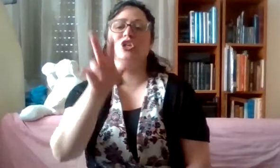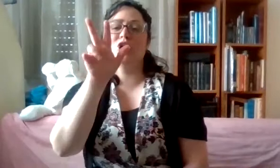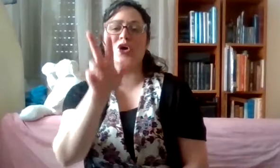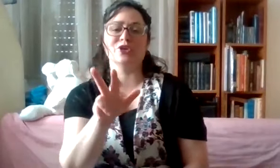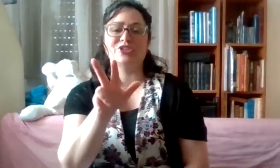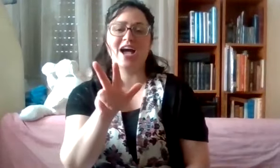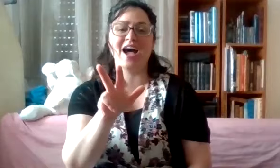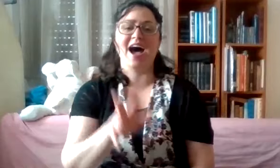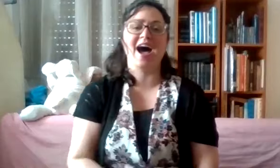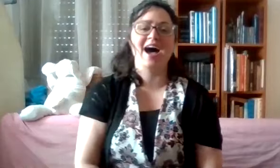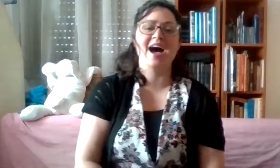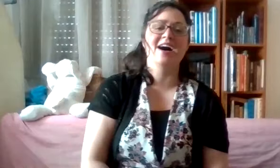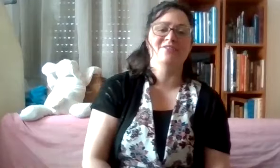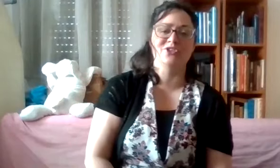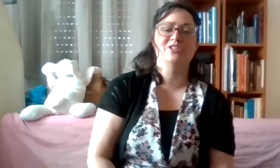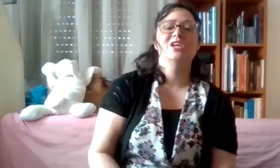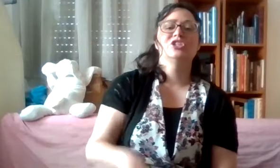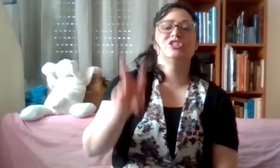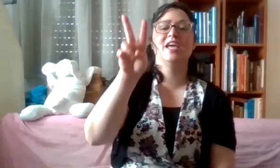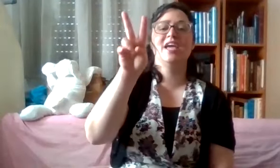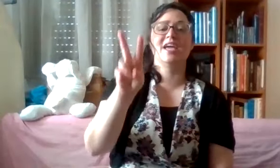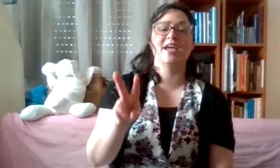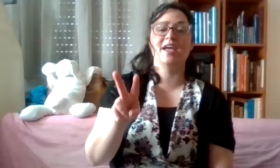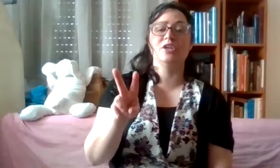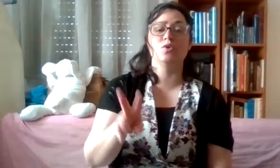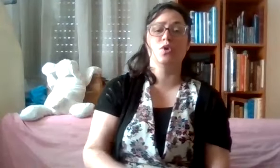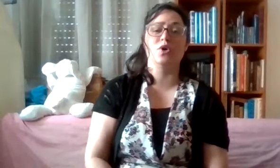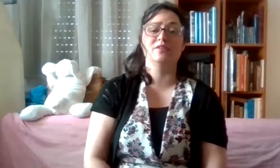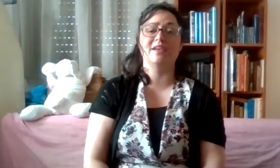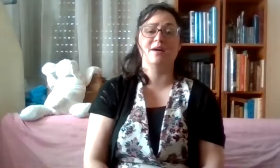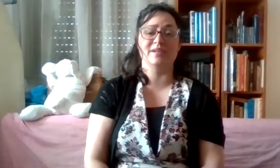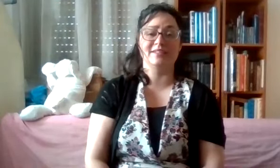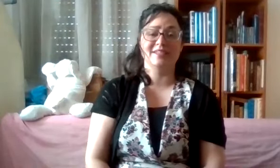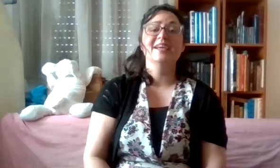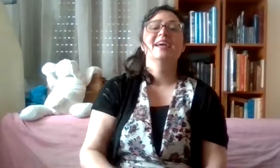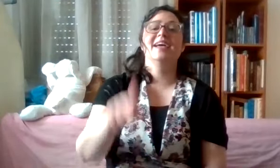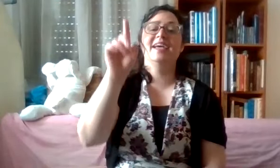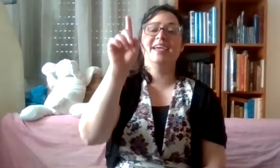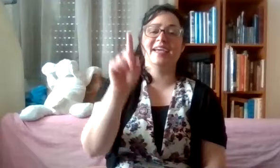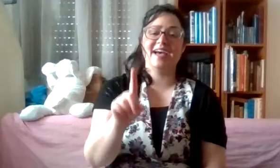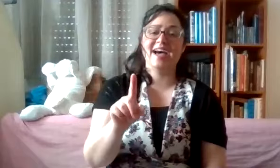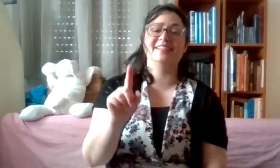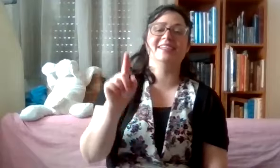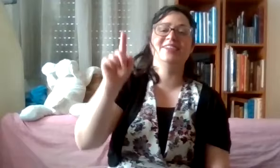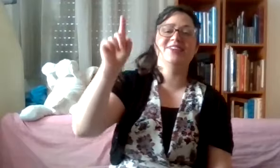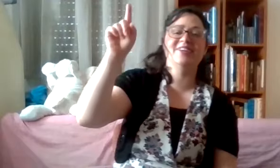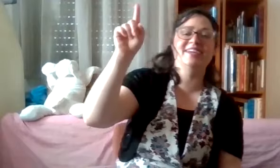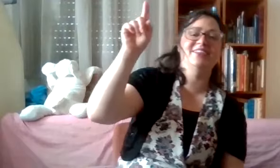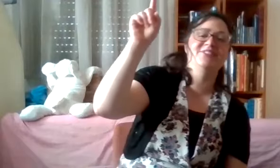שלושה אבות. שני לוחות הברית. אחד אלוהנו,